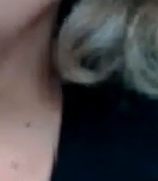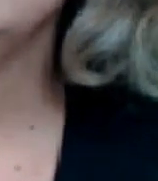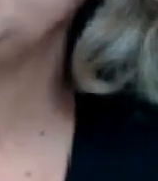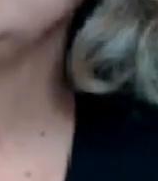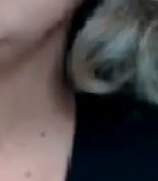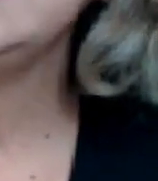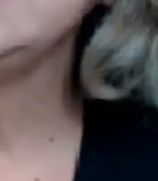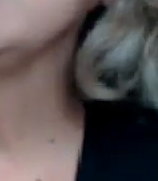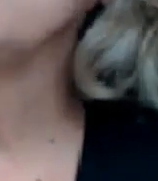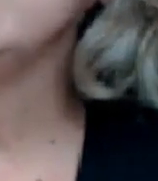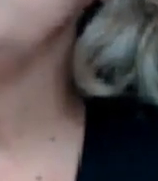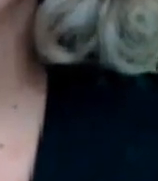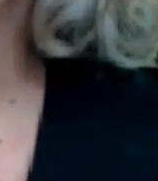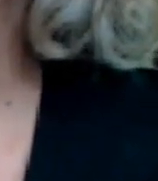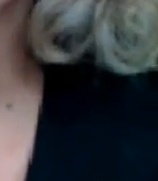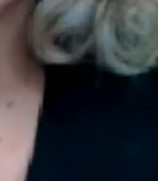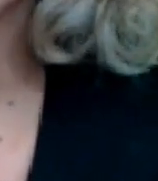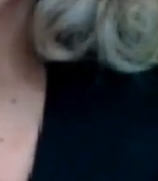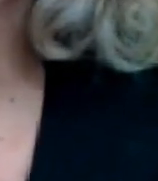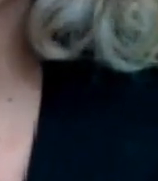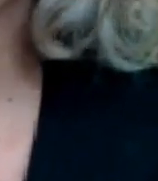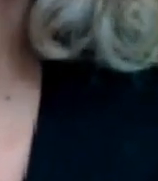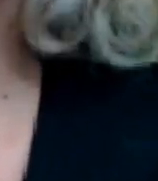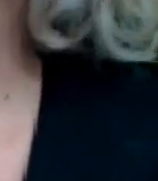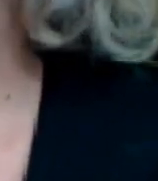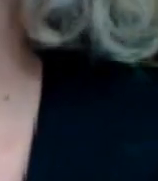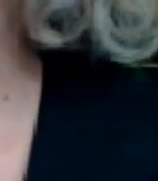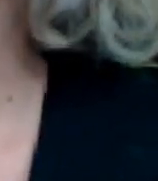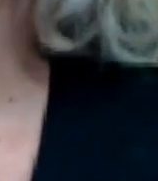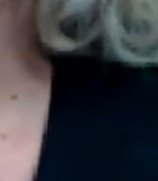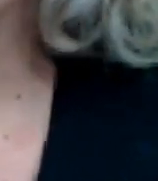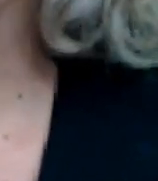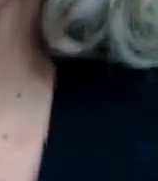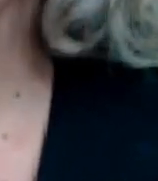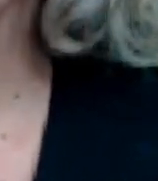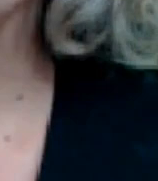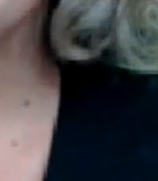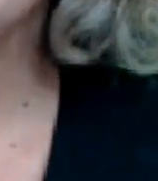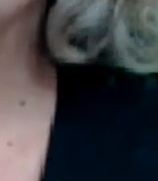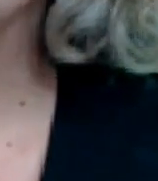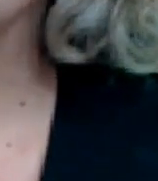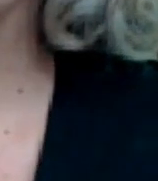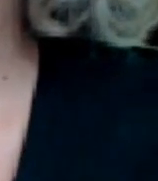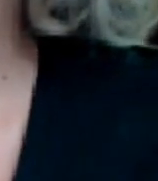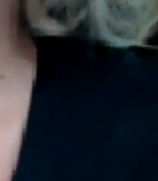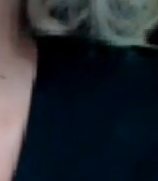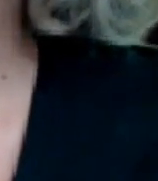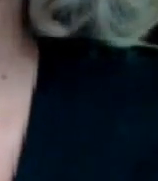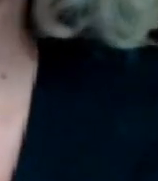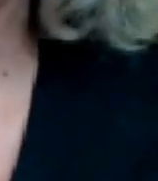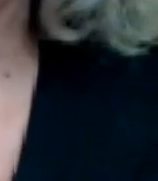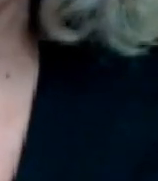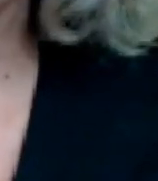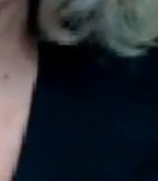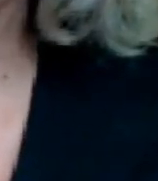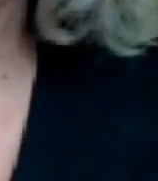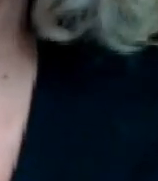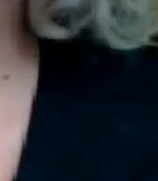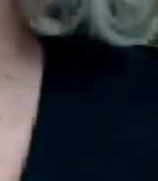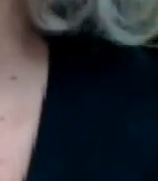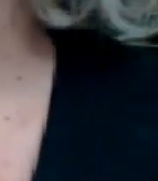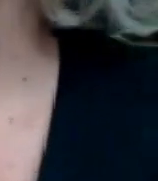no es posible el el como que el mundo se iba a terminar si trataran de de